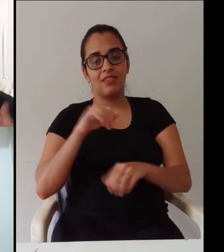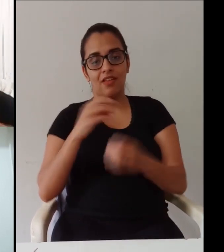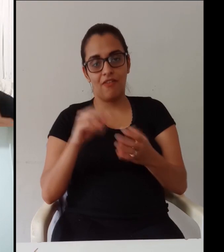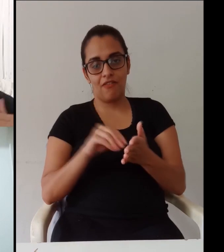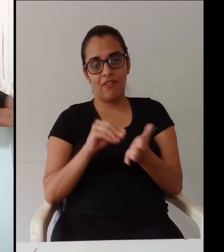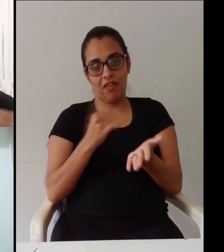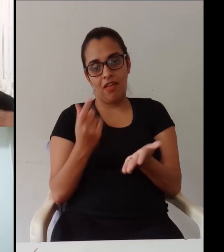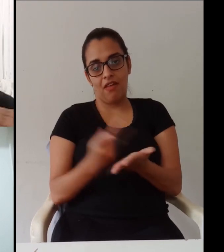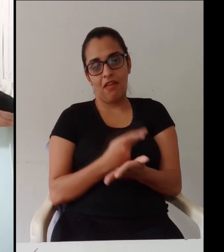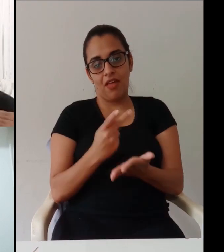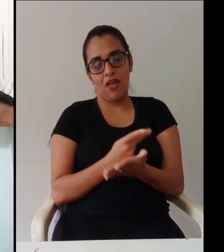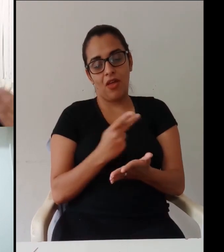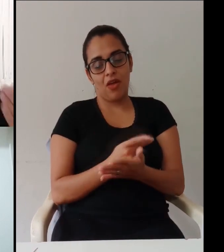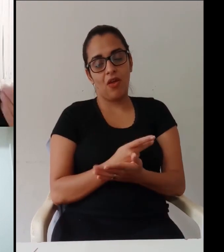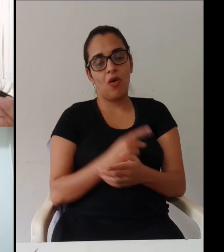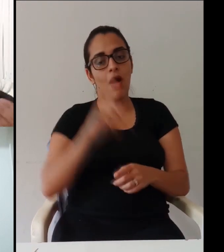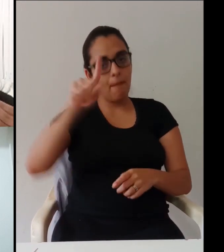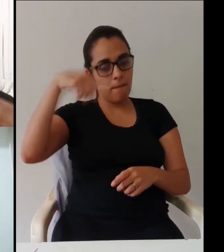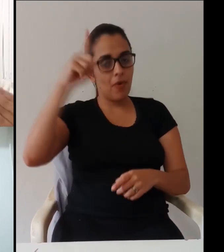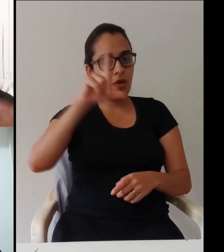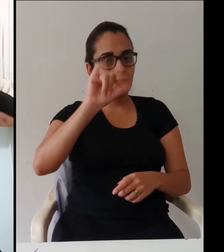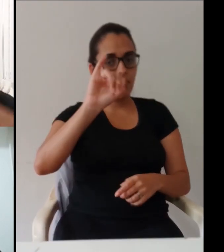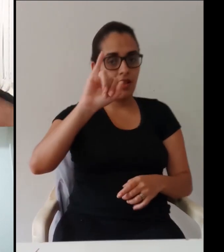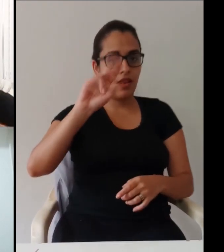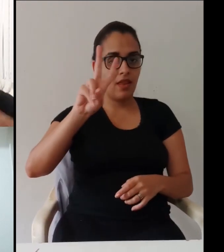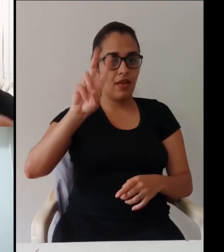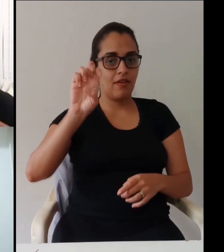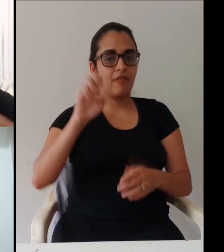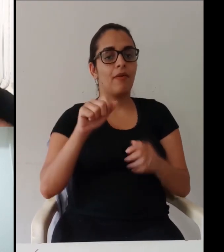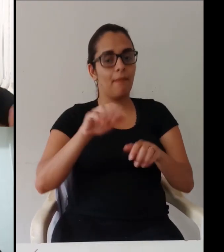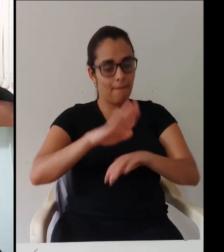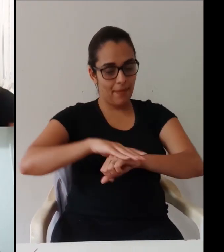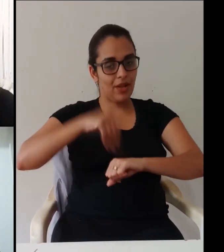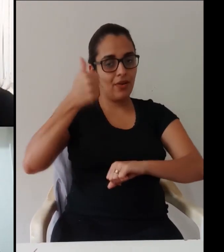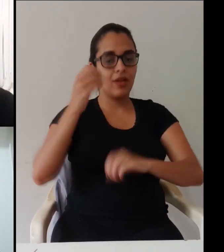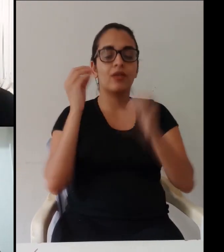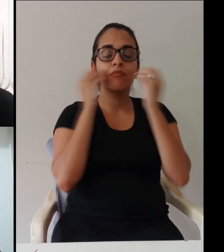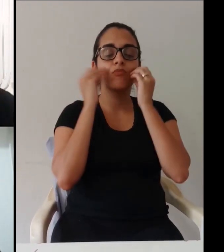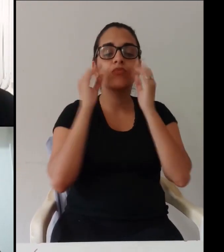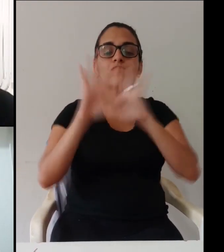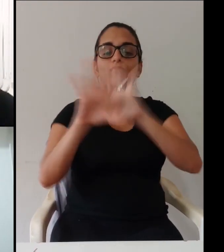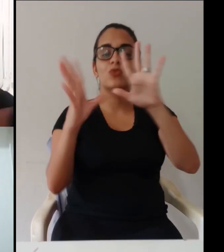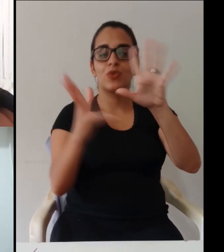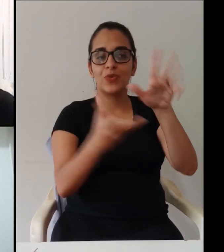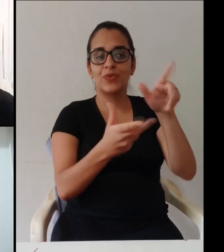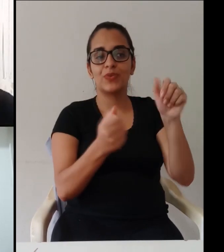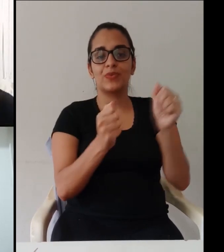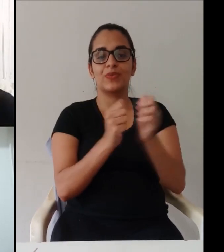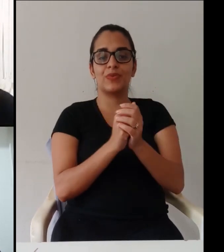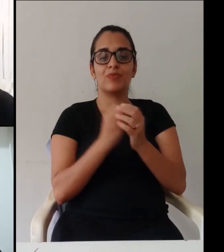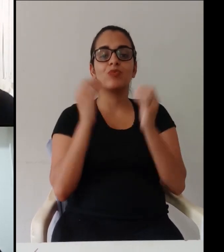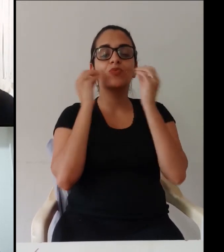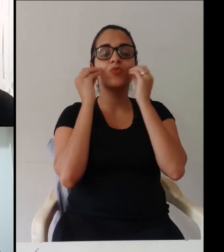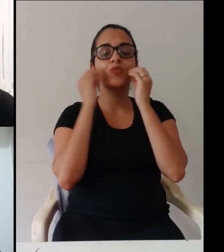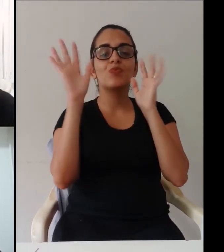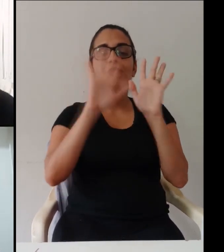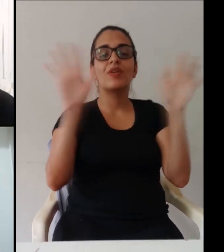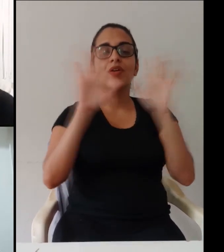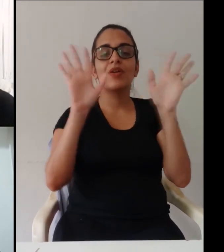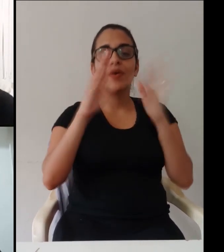e brigada Bia e Érica que tentaram nos ajudar sei que a gente cometeu algumas falhas aqui mas a gente promete que a próxima